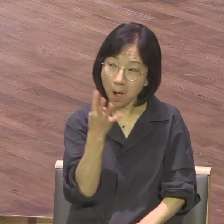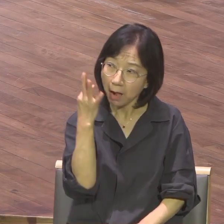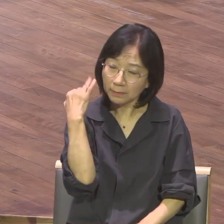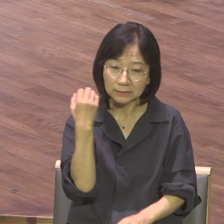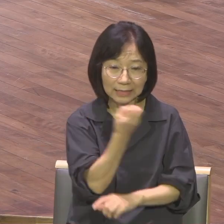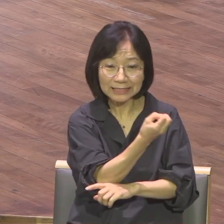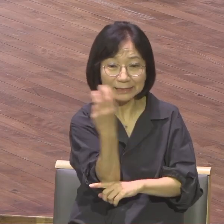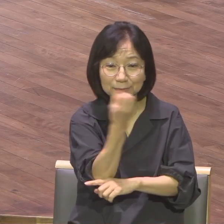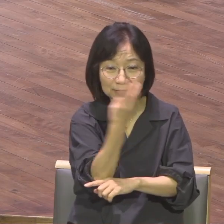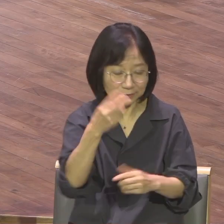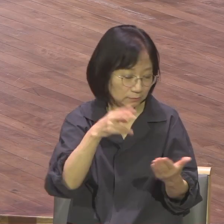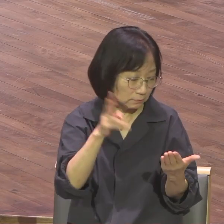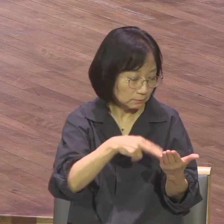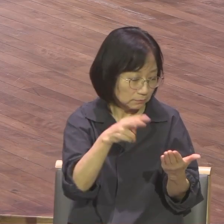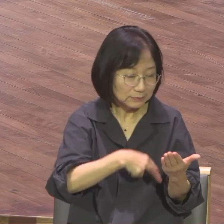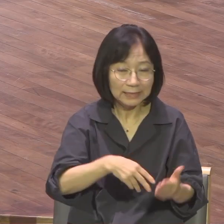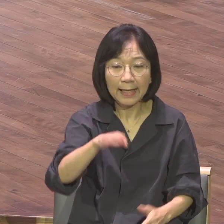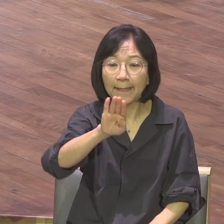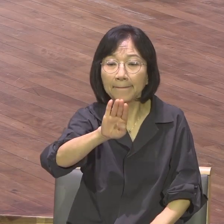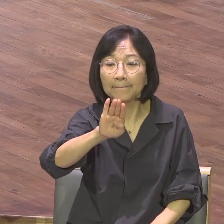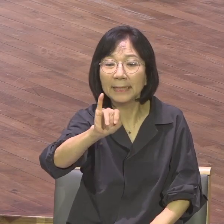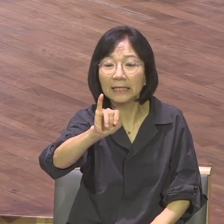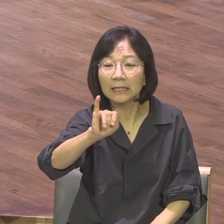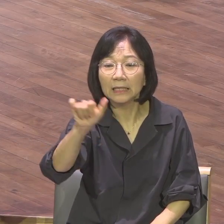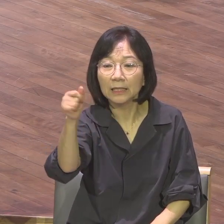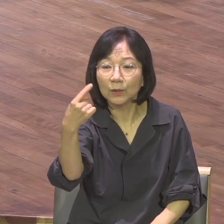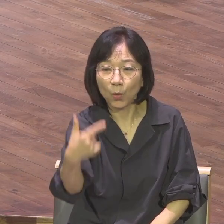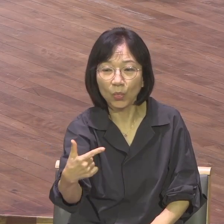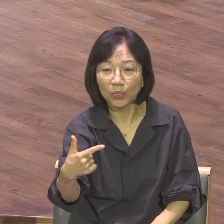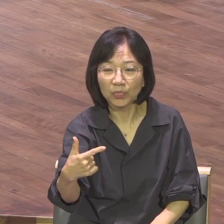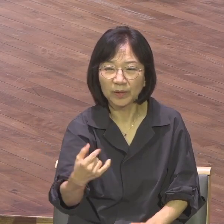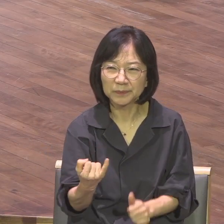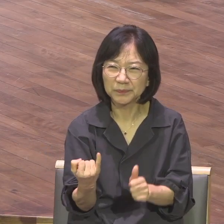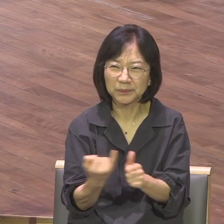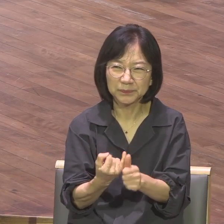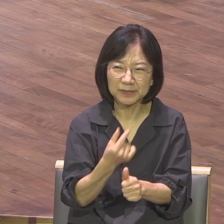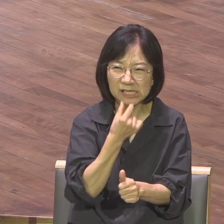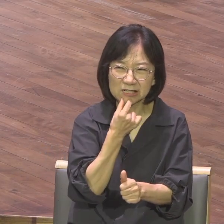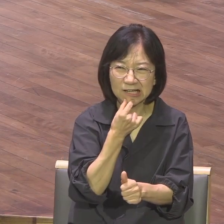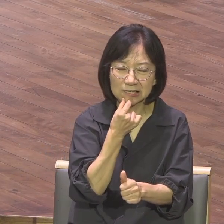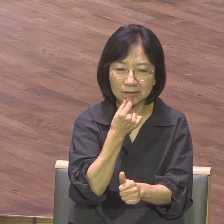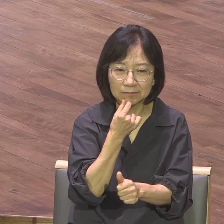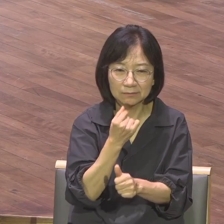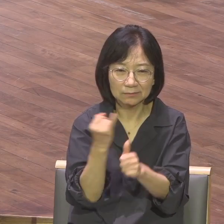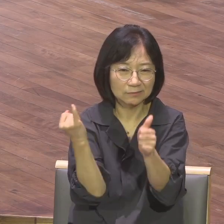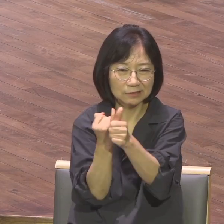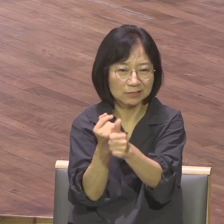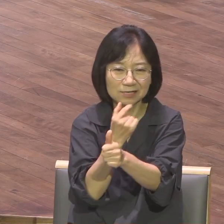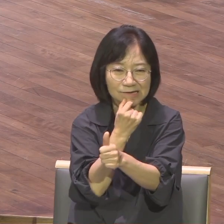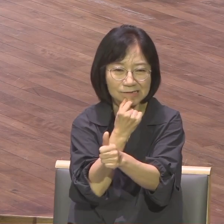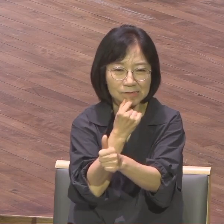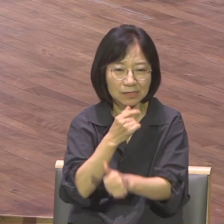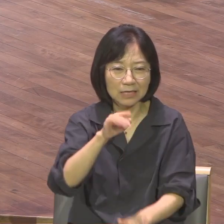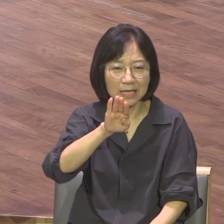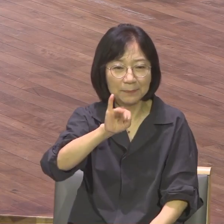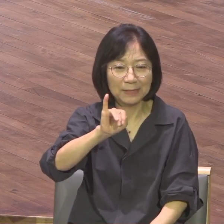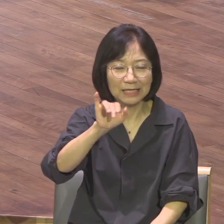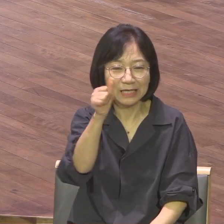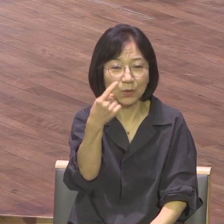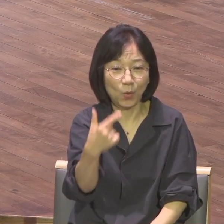비혼주의는 결혼을 기피한다는 거예요 안일비자죠 비혼주의 왜 비혼주의냐 남자들은